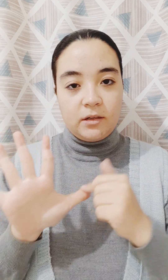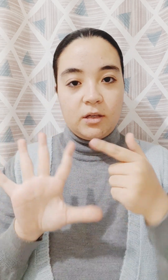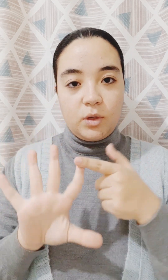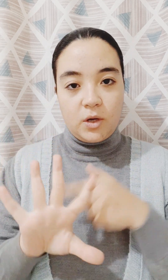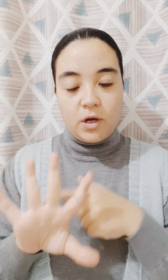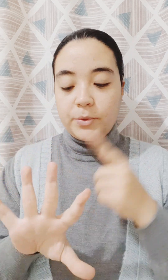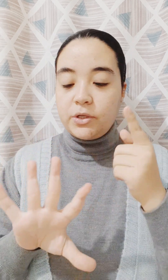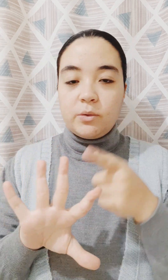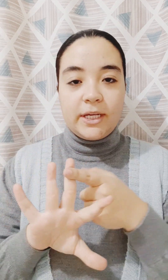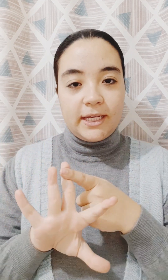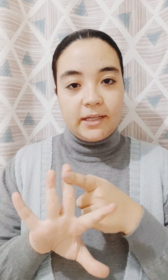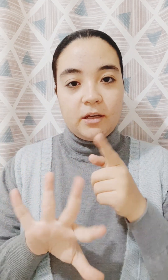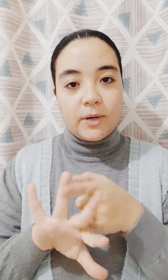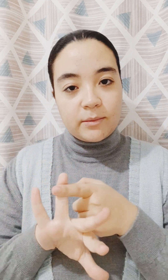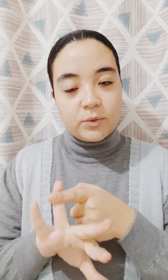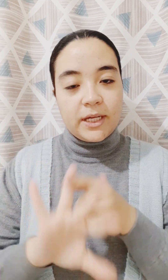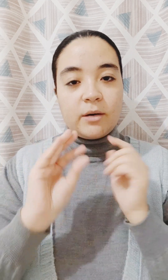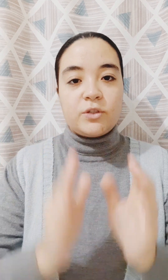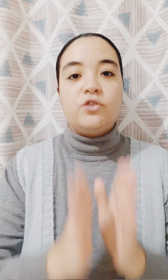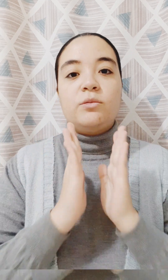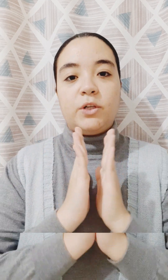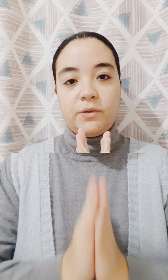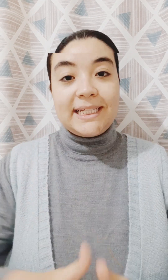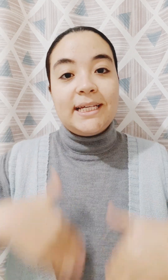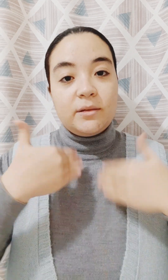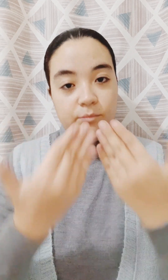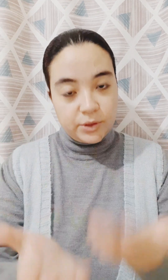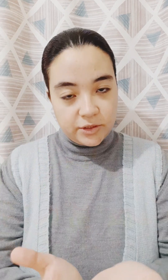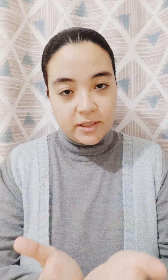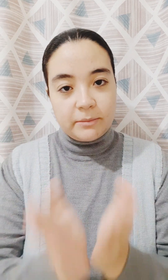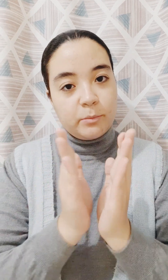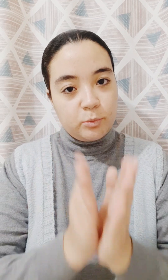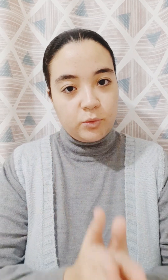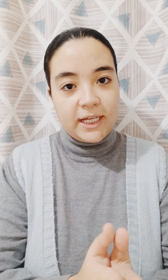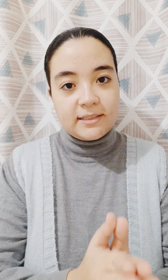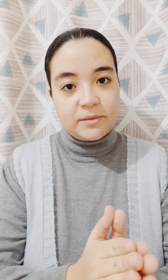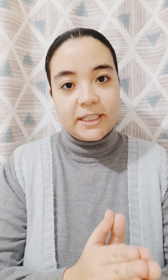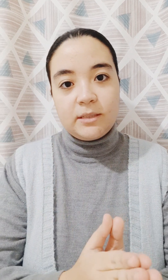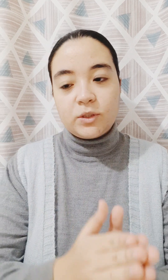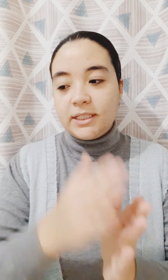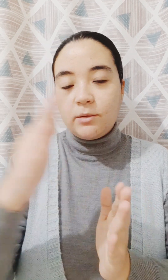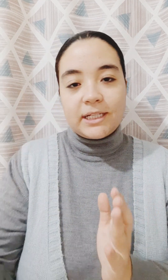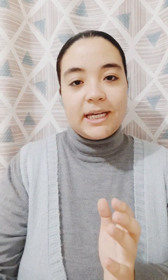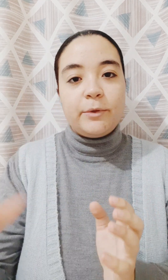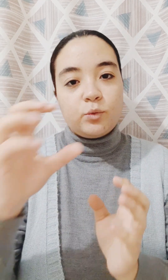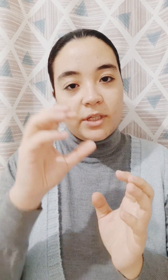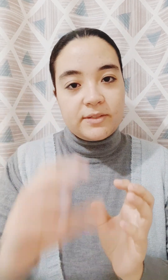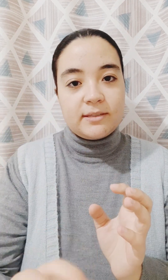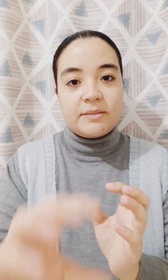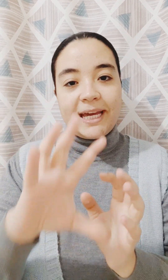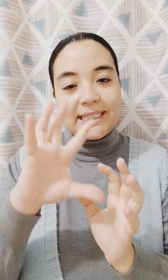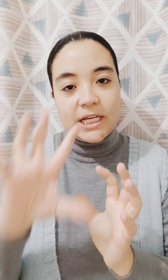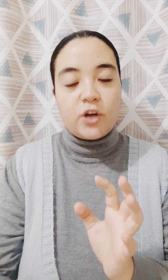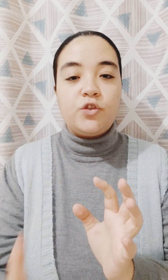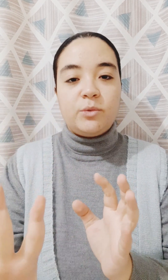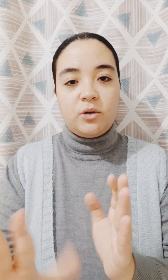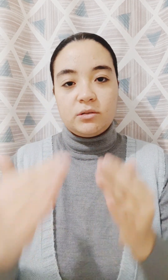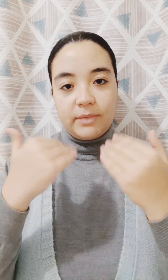الله والله اكبر ولا ليه الا الله والحمد لله خمستوشر مرة. بعد كده بنركع تمام? وبنقول عادي التسبيحات المعتادة وبعدها بنقول نفس التسبيحات دي عشر مرات. بعد